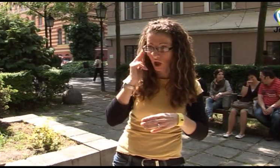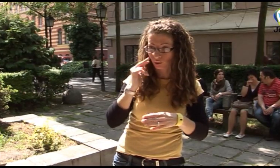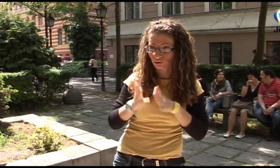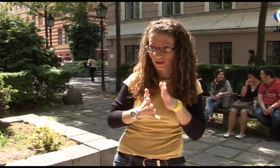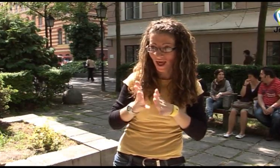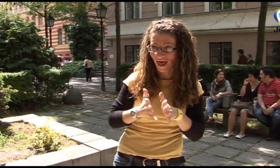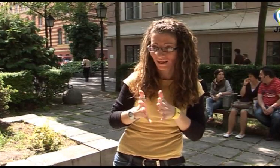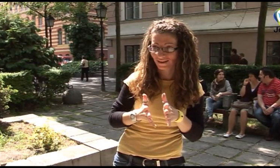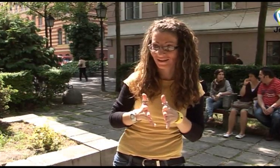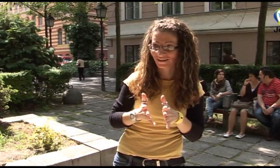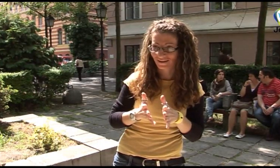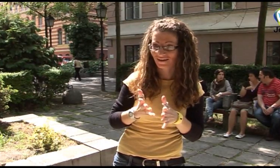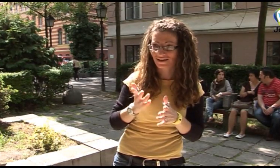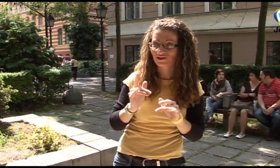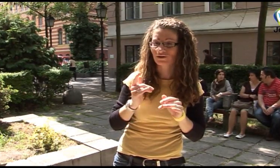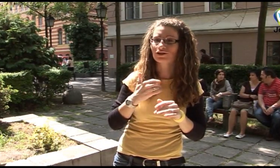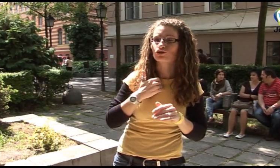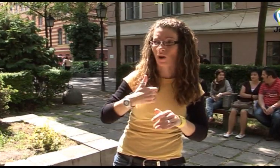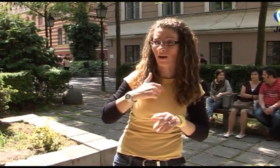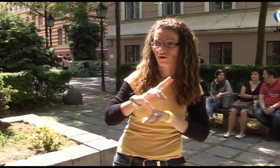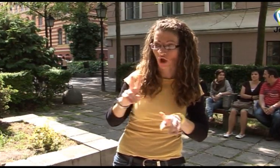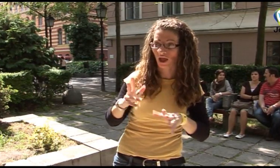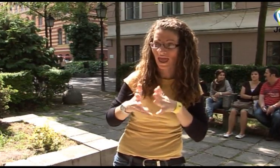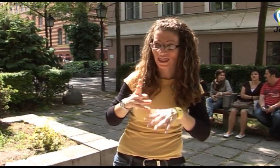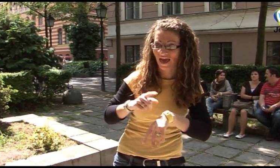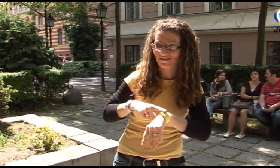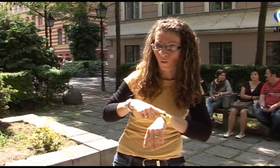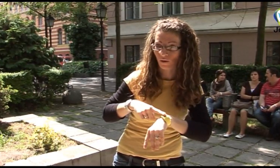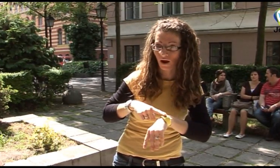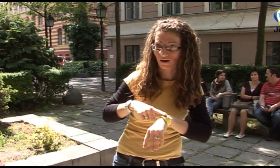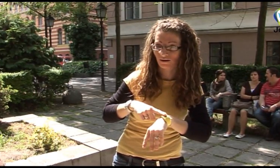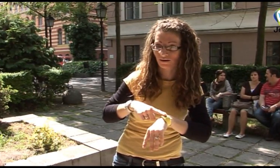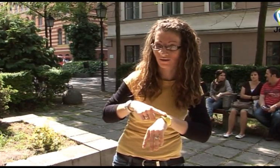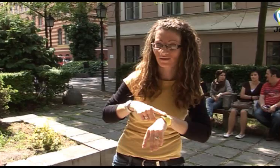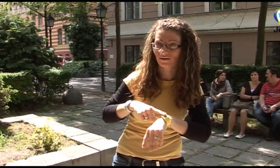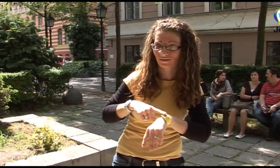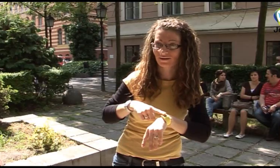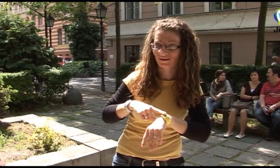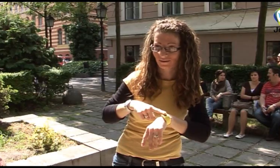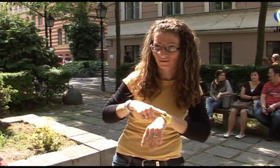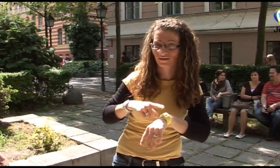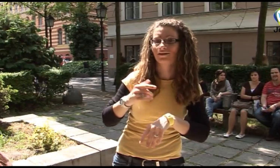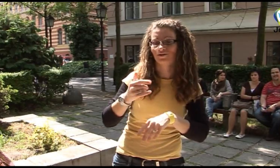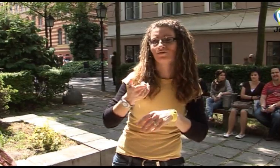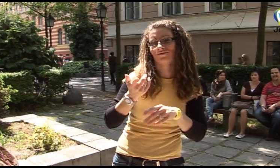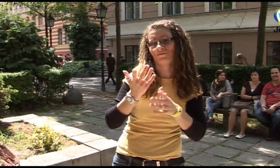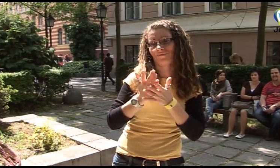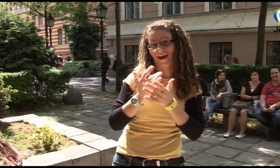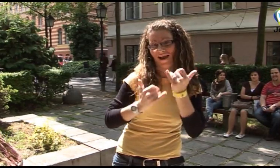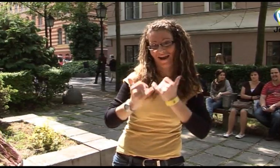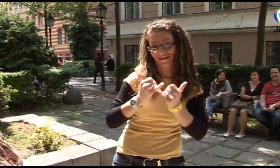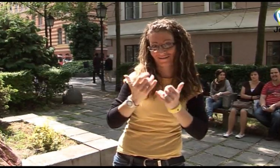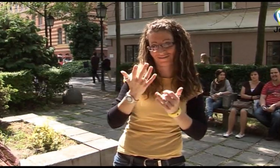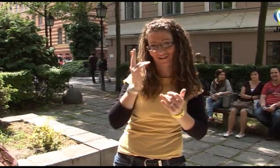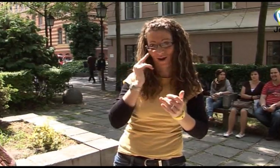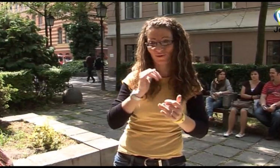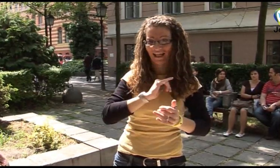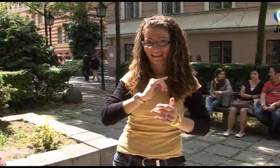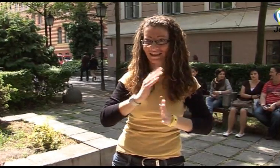jelenni, és az iskolámban van jelnyelvi óra is, úgyhogy ez a következménye